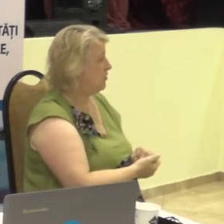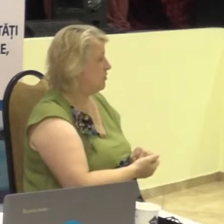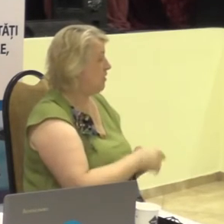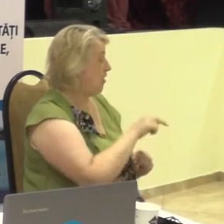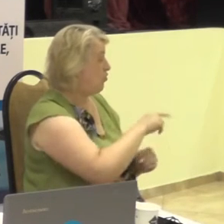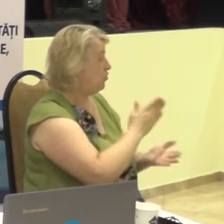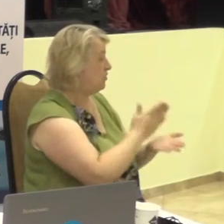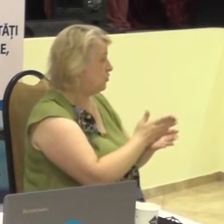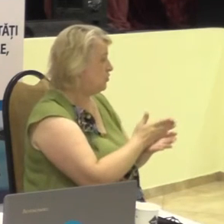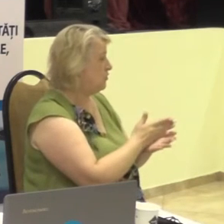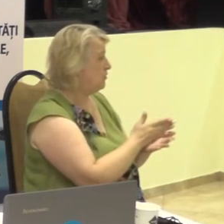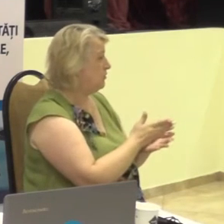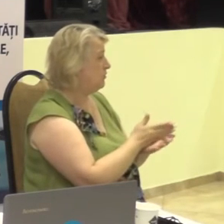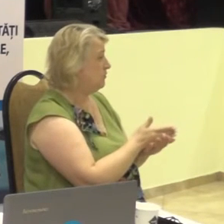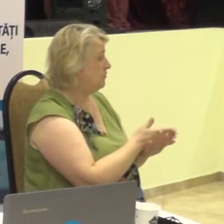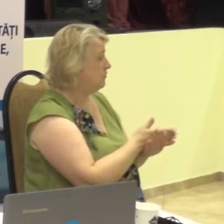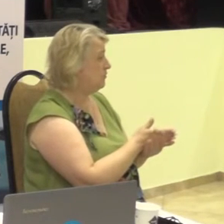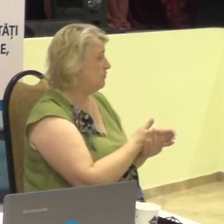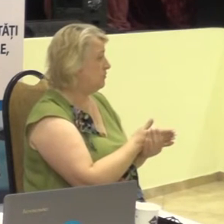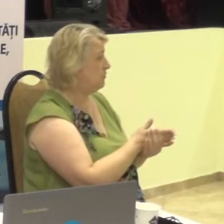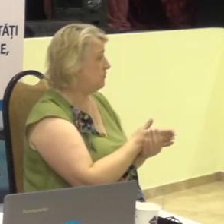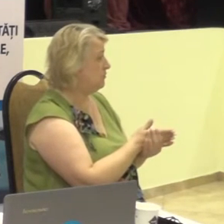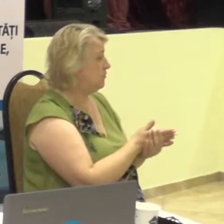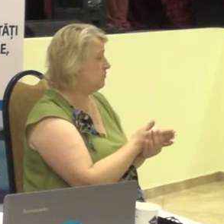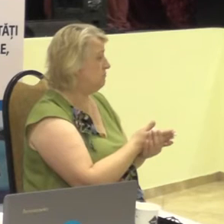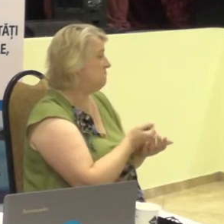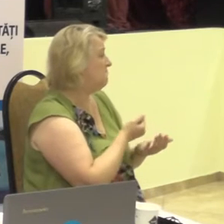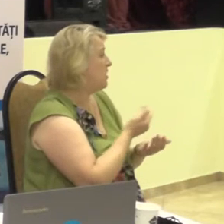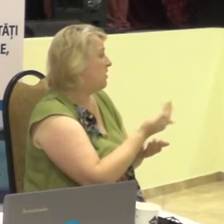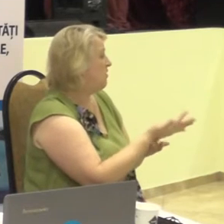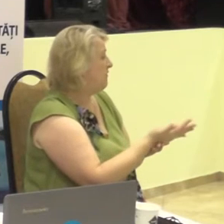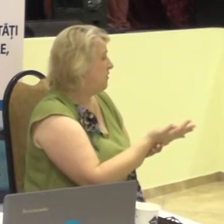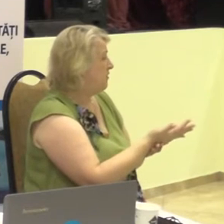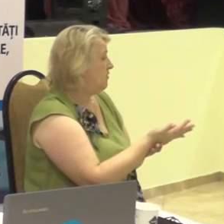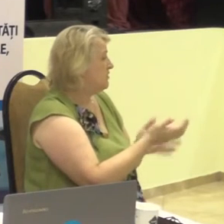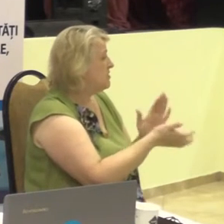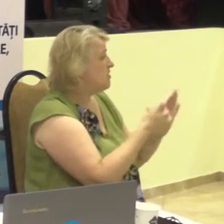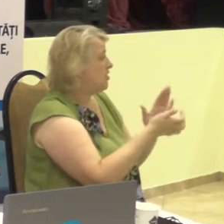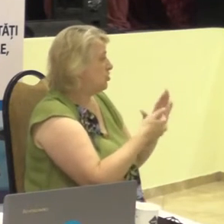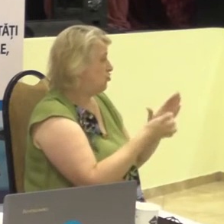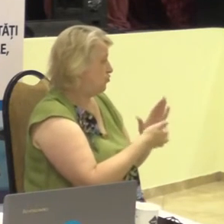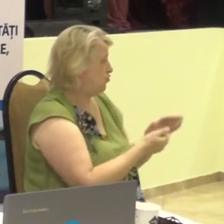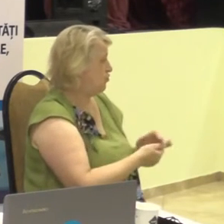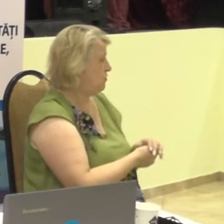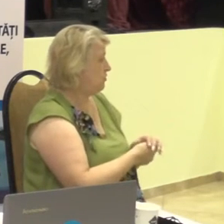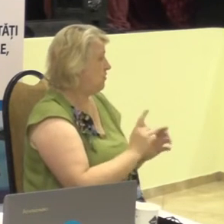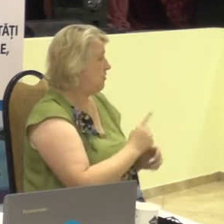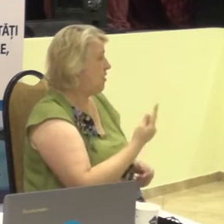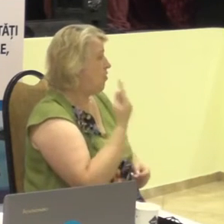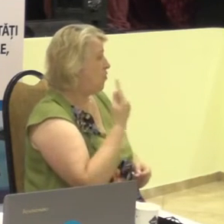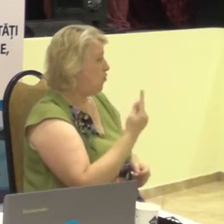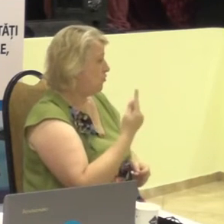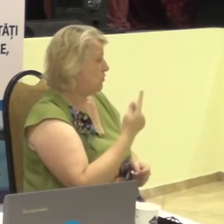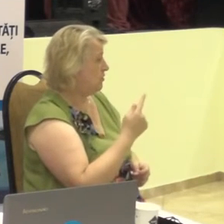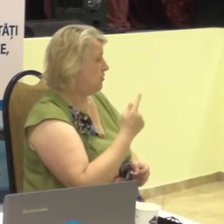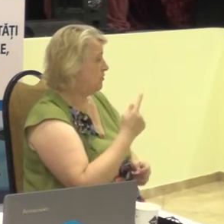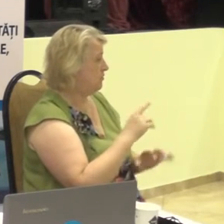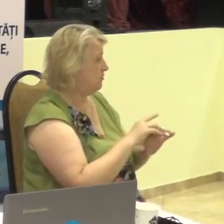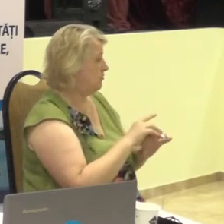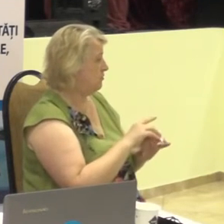acolo sunt careva neajuzuri, că una din